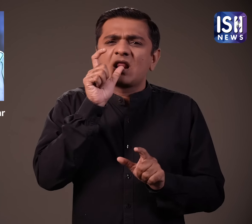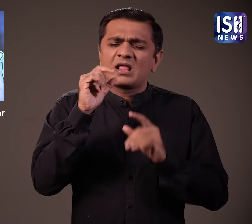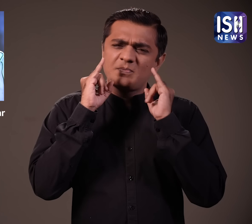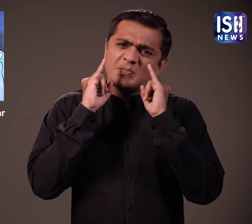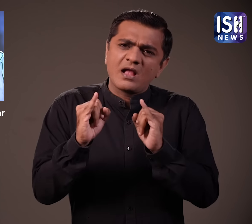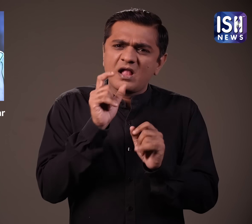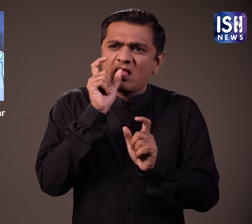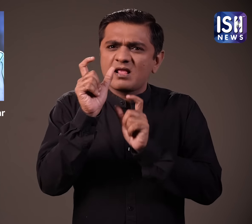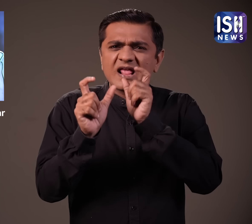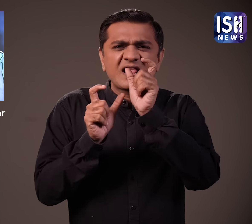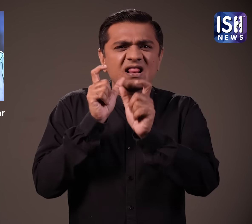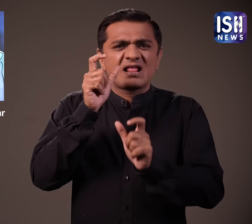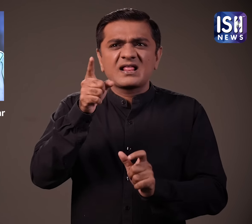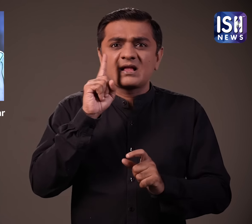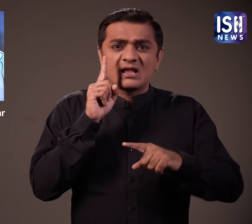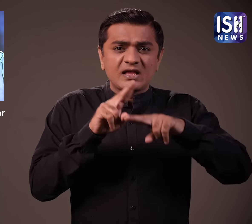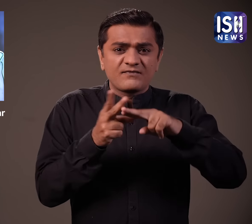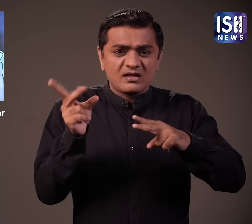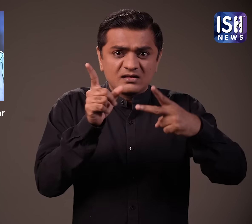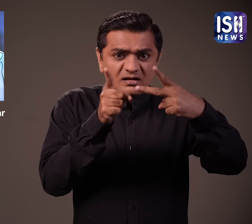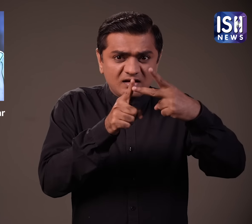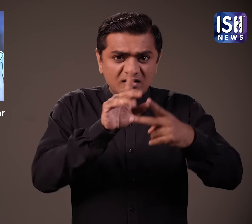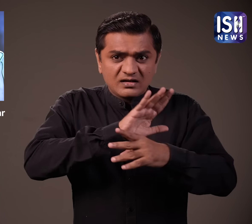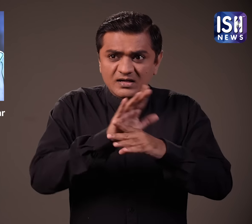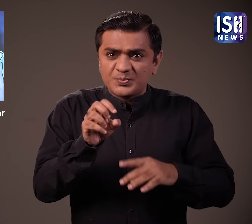ऐसा करोगे तो मैं तुम्हें सबके सामने अपने बल्ले से मार गिराऊंगा